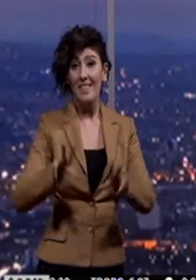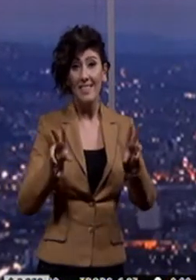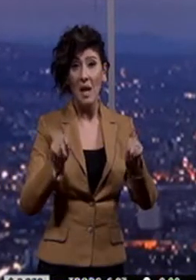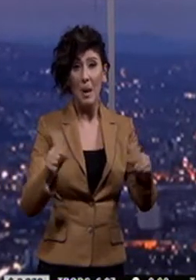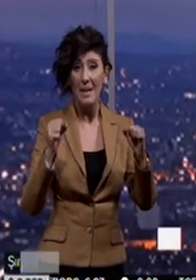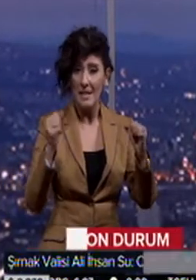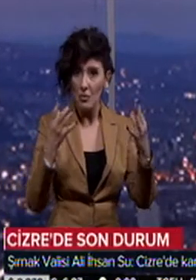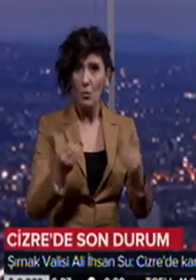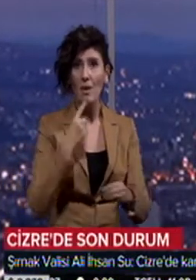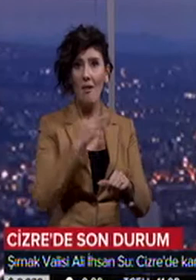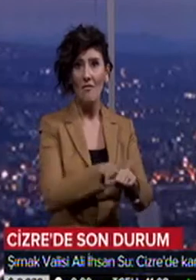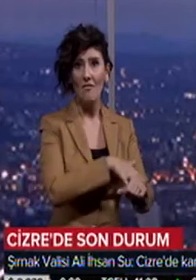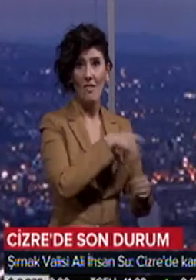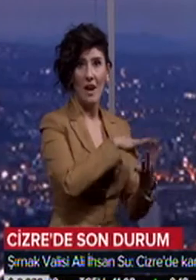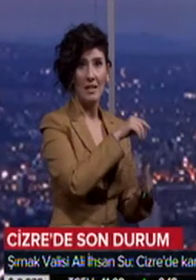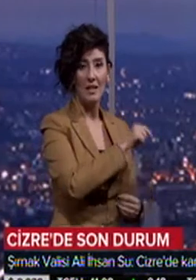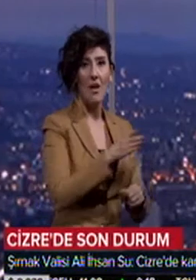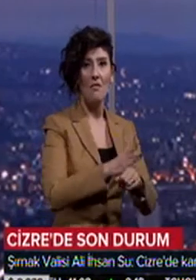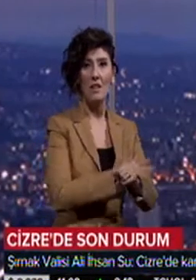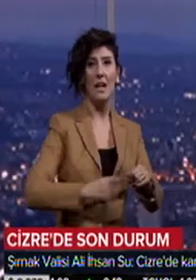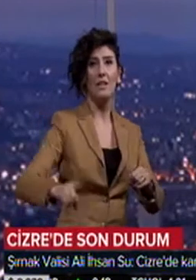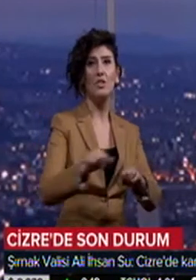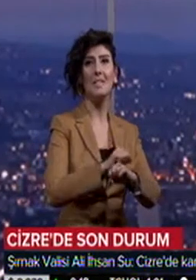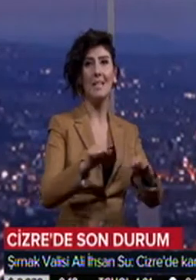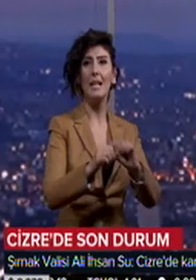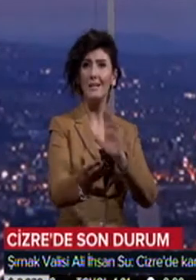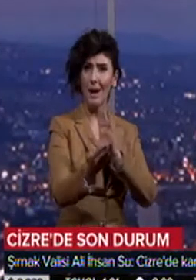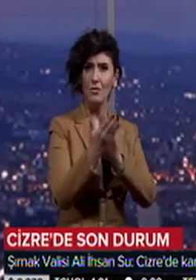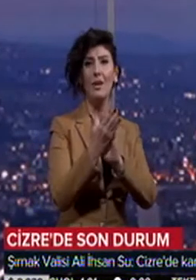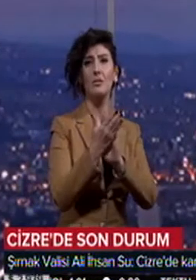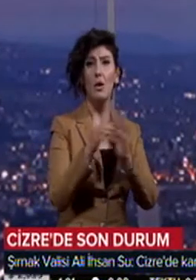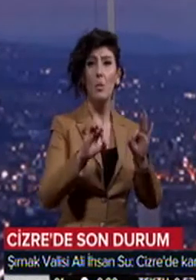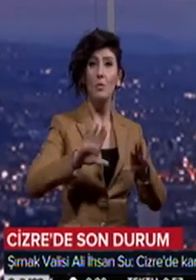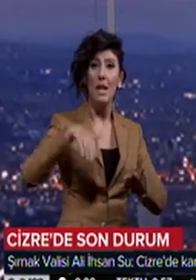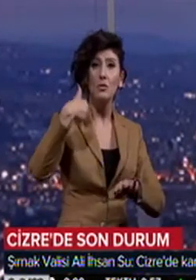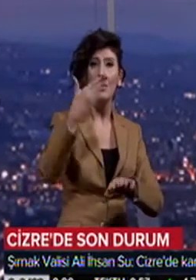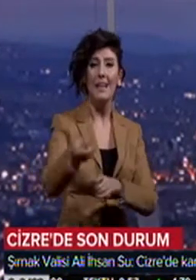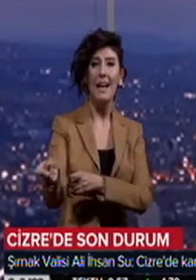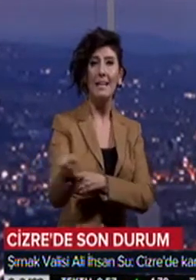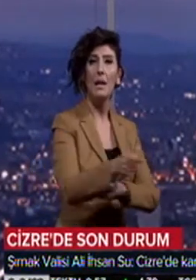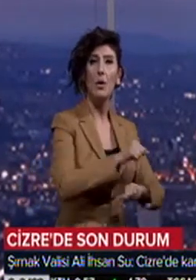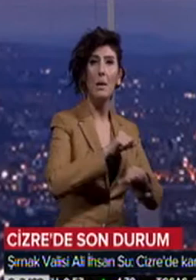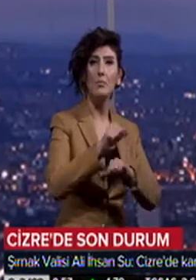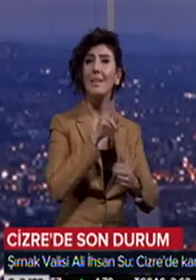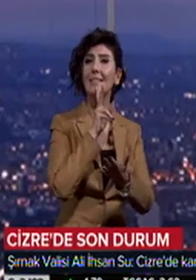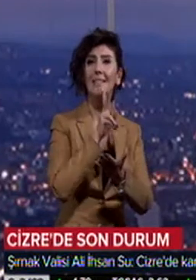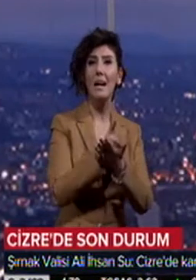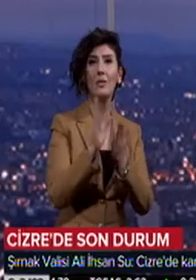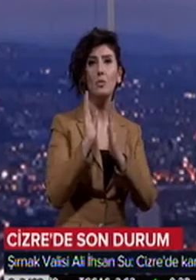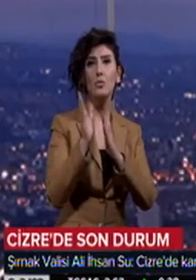tamamen sağlandığını söyleyen Vali Su, vatandaşların zararının karşılanacağını ve bundan sonra da terörle mücadelenin kararlılıkla